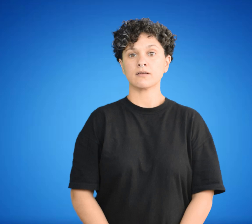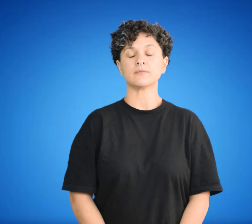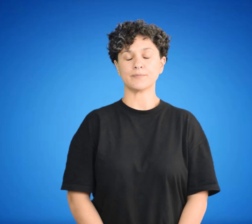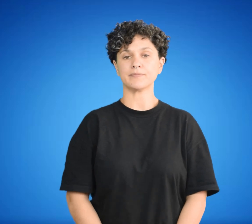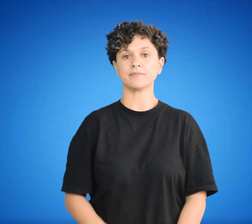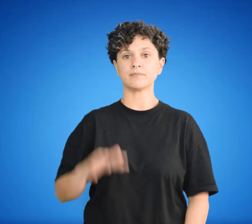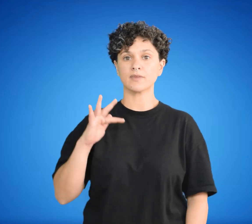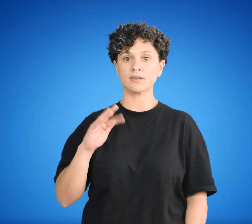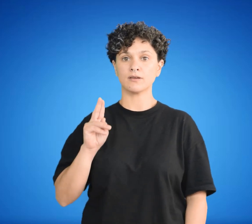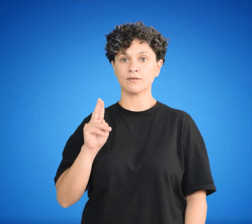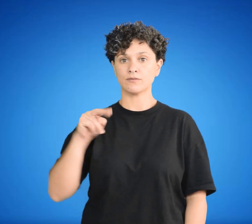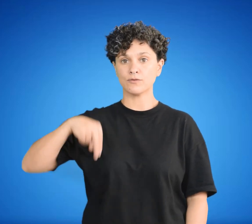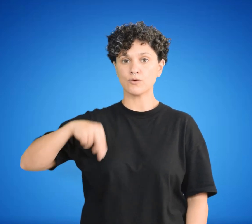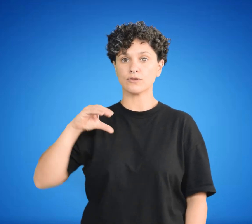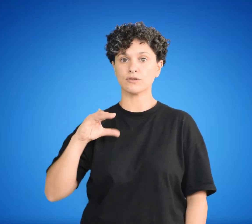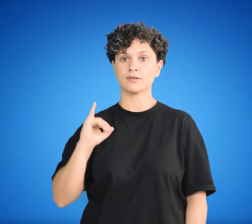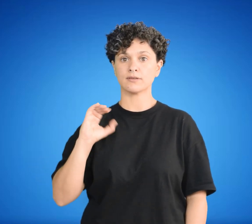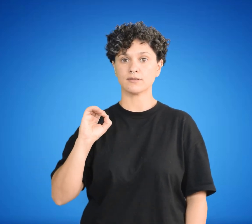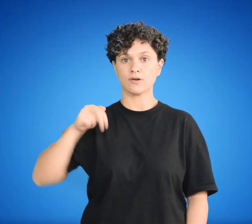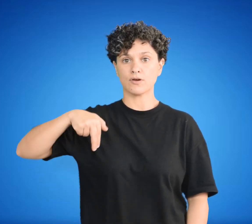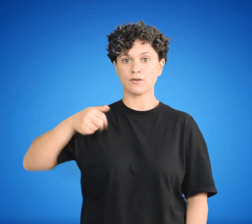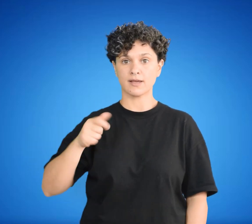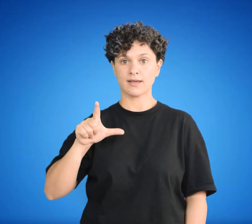2. Características del funcionalismo